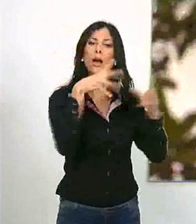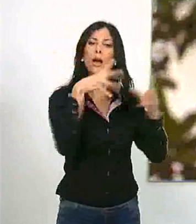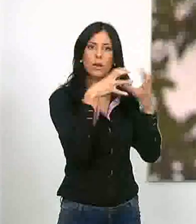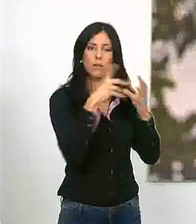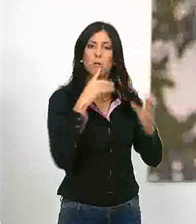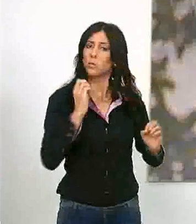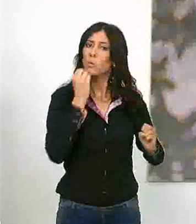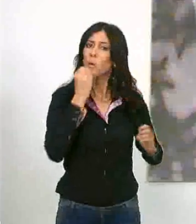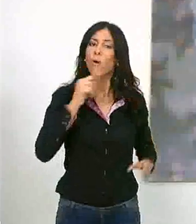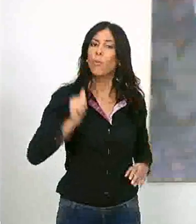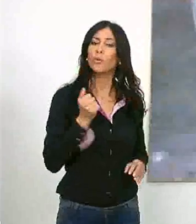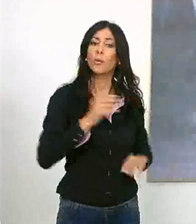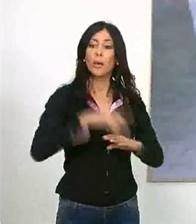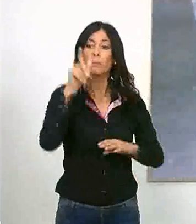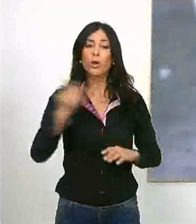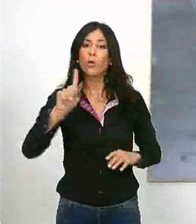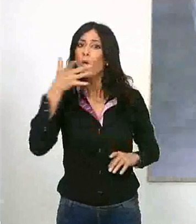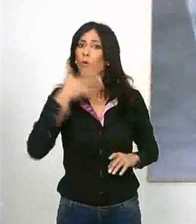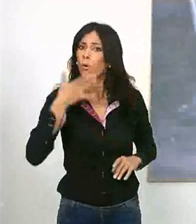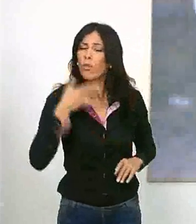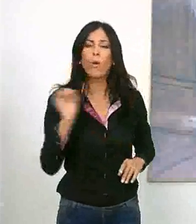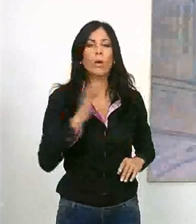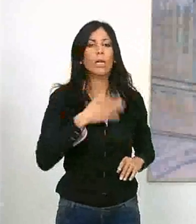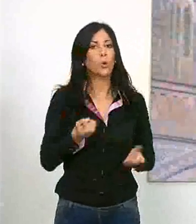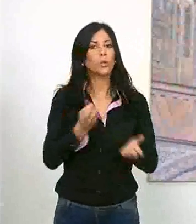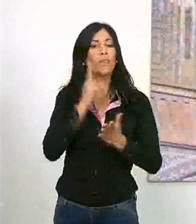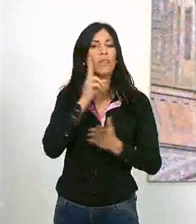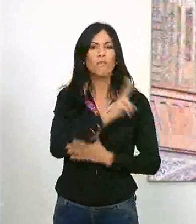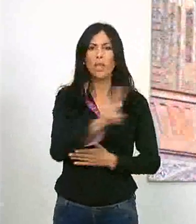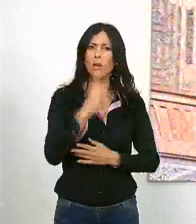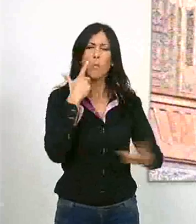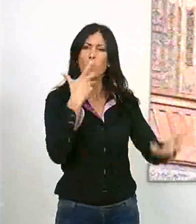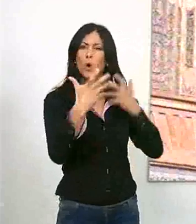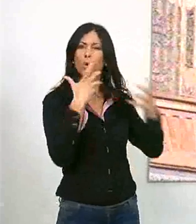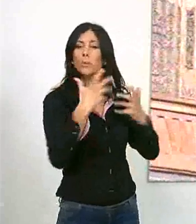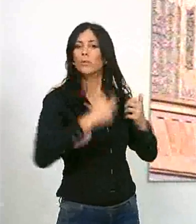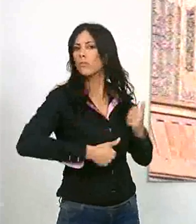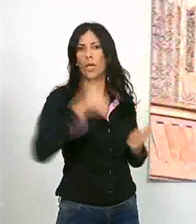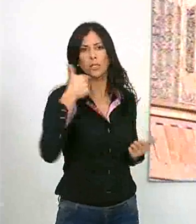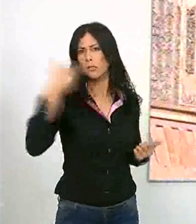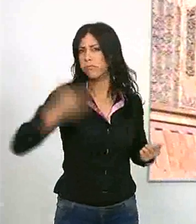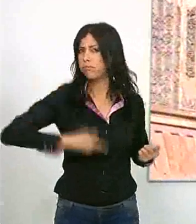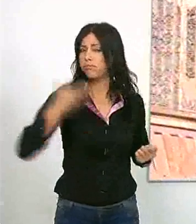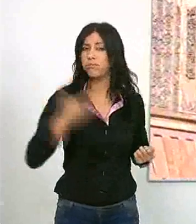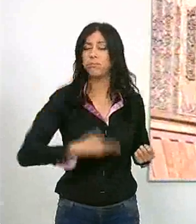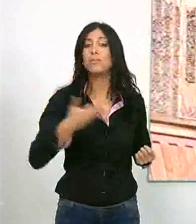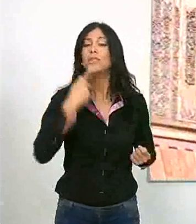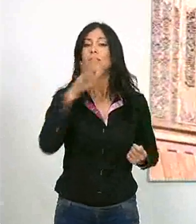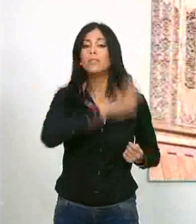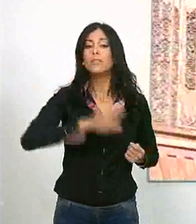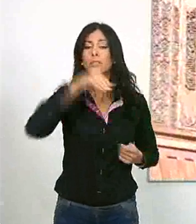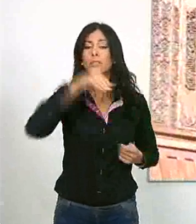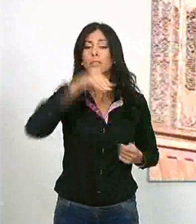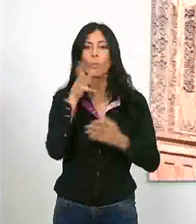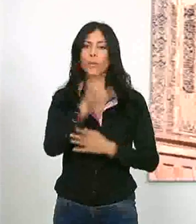Granada, una buena oportunidad para quienes no conozcan o quieran volver a ver uno de los monumentos de mayor relevancia